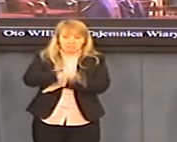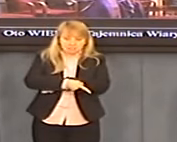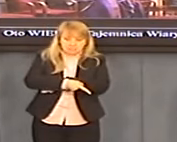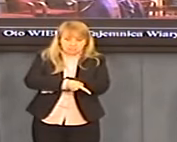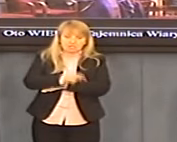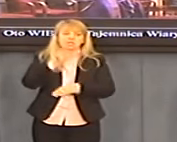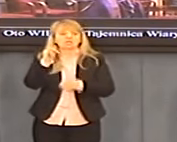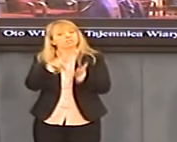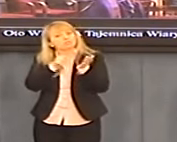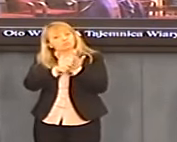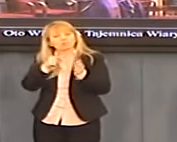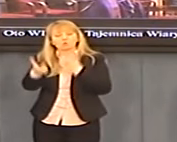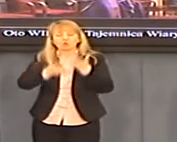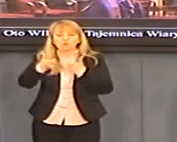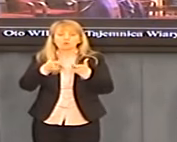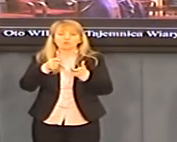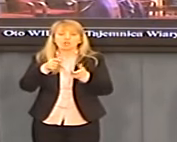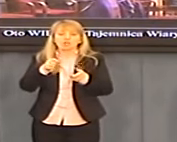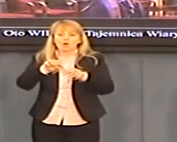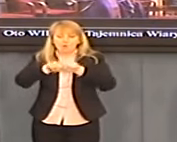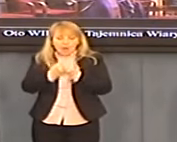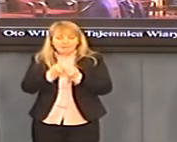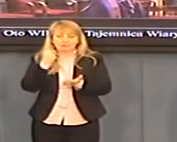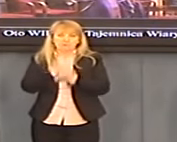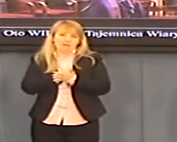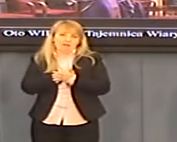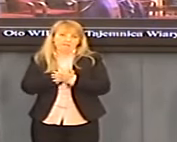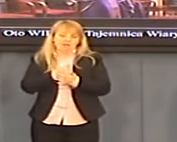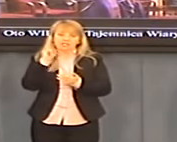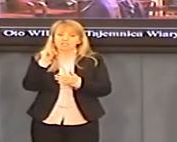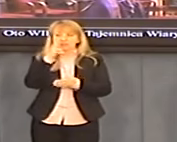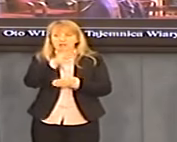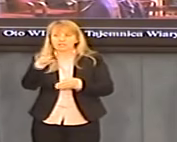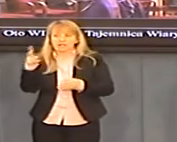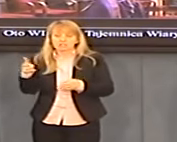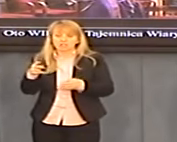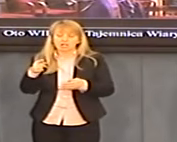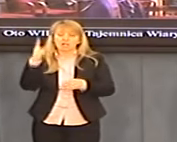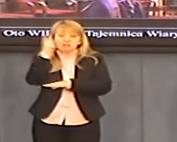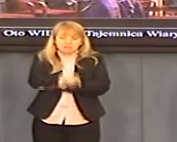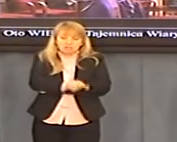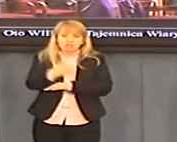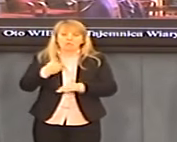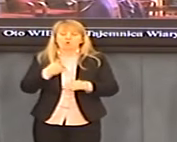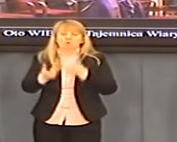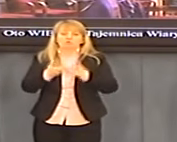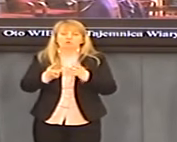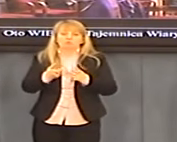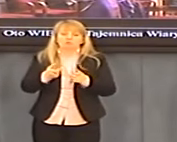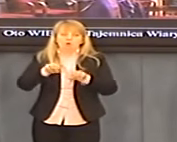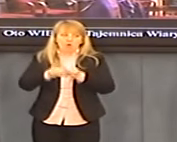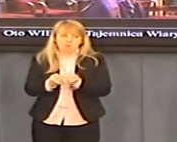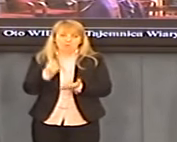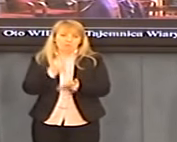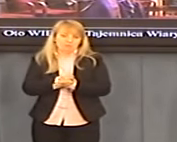podejmowanych z naruszeniem prawa, albo właściwie każda, można powiedzieć, decyzja była podjęta z naruszeniem prawa przez organ